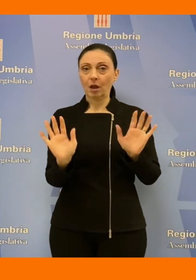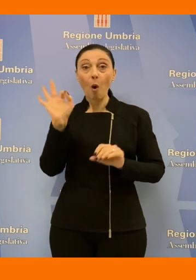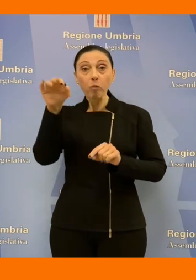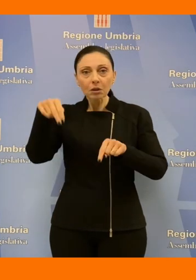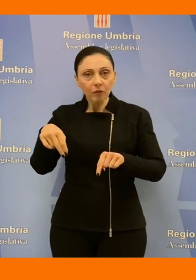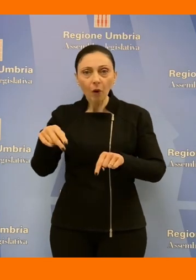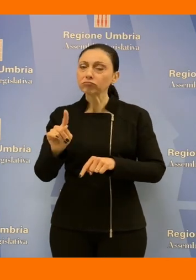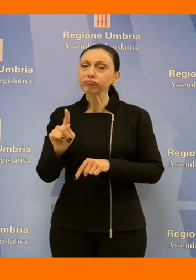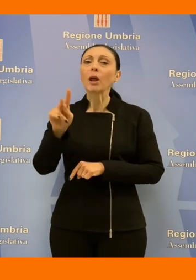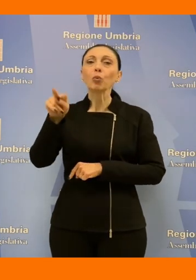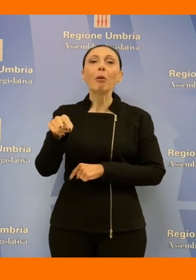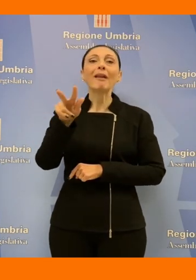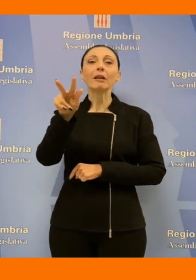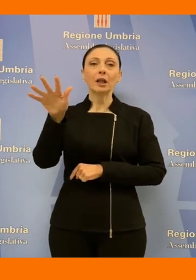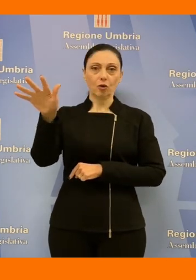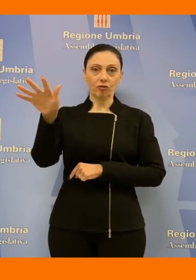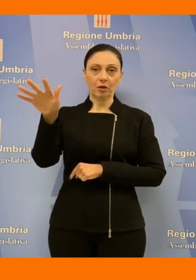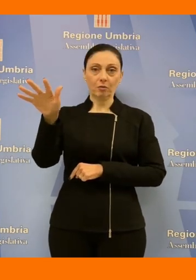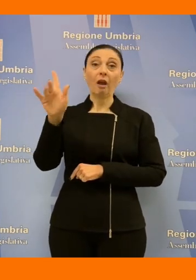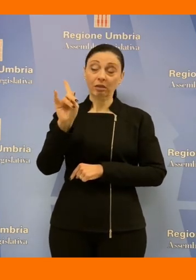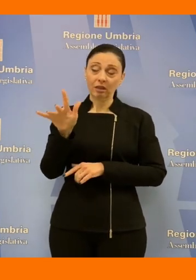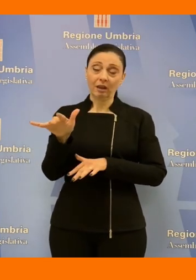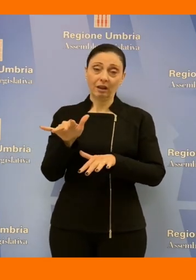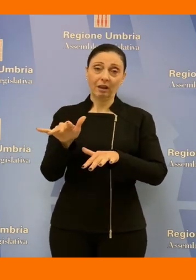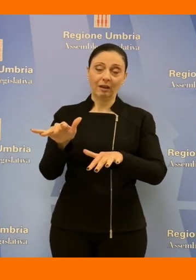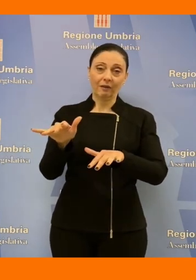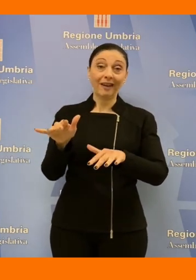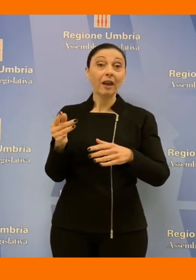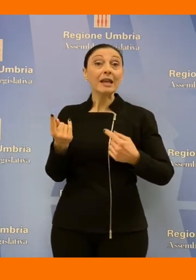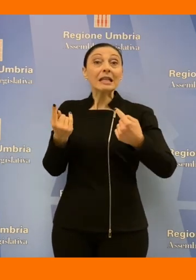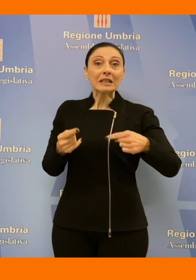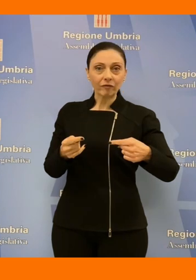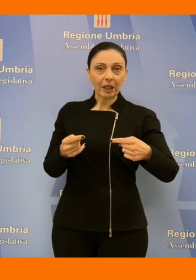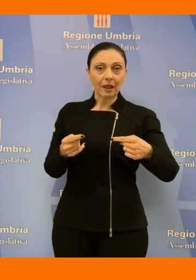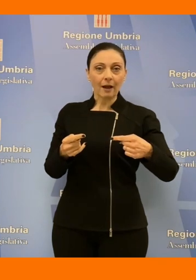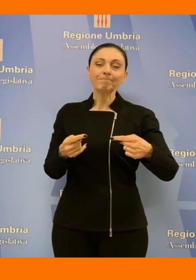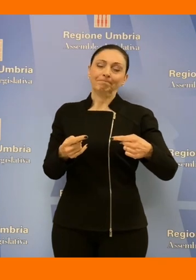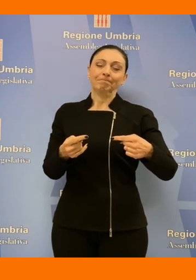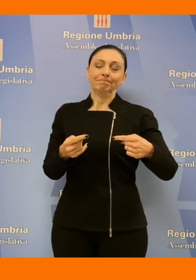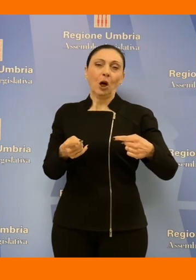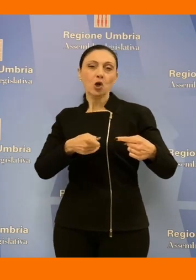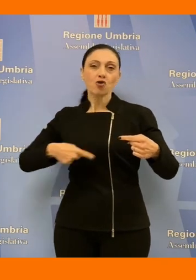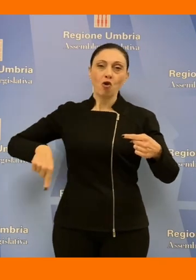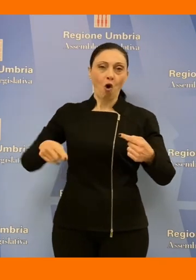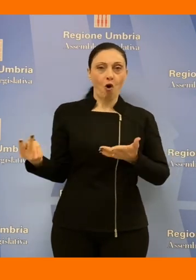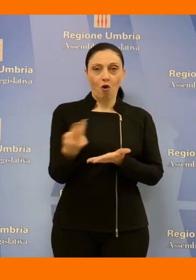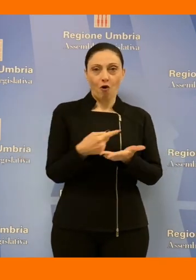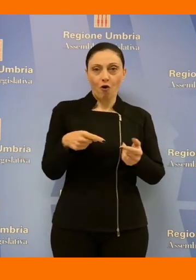2035 ma abbiamo molta strada da fare e questa sfida l'abbiamo voluta far nostra con questo piano e addirittura